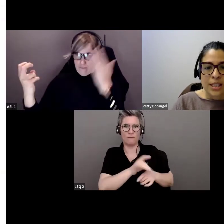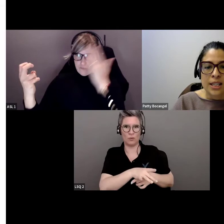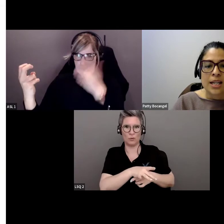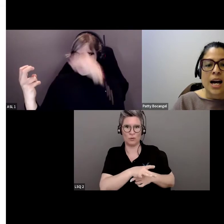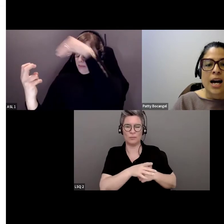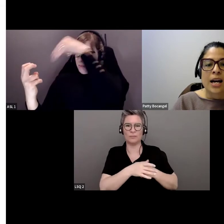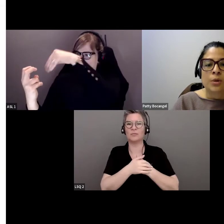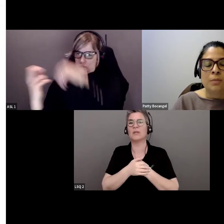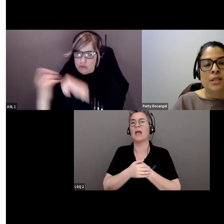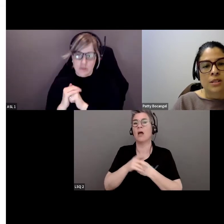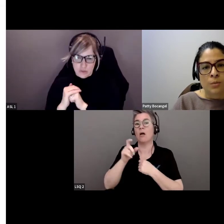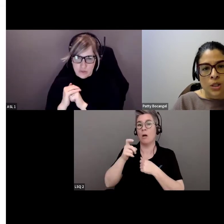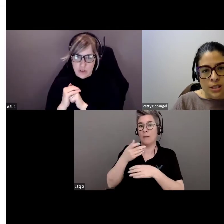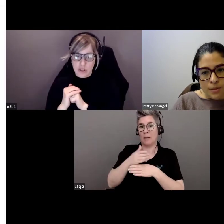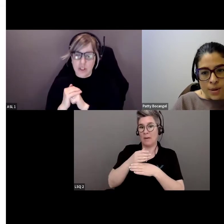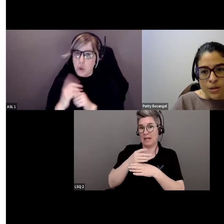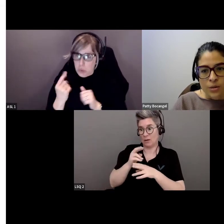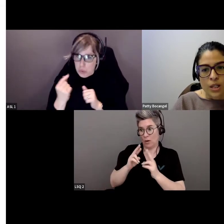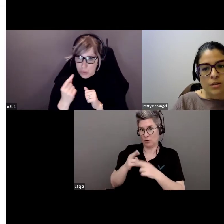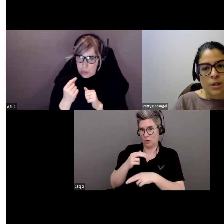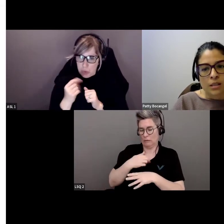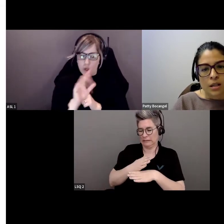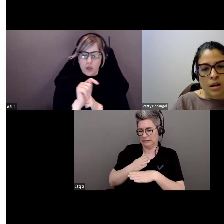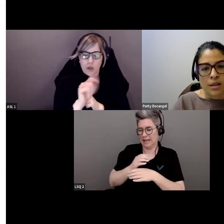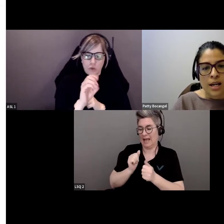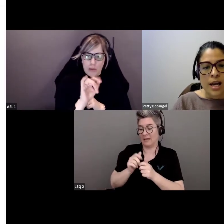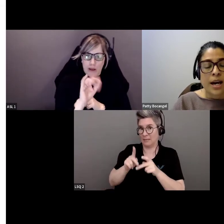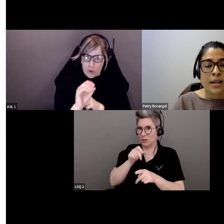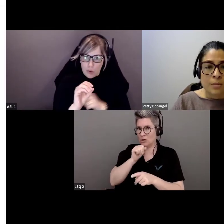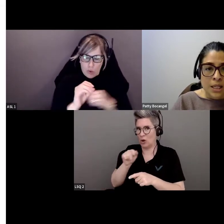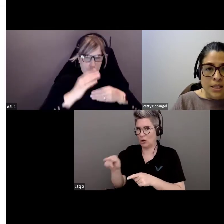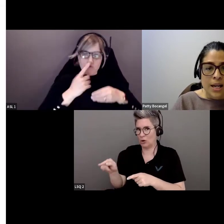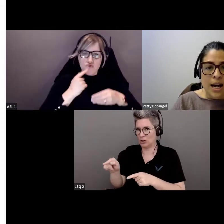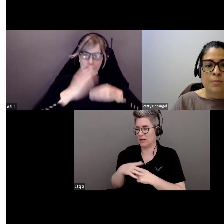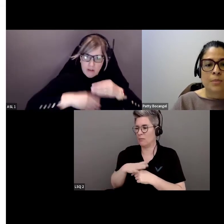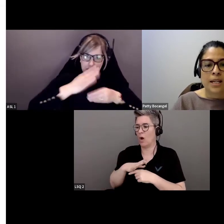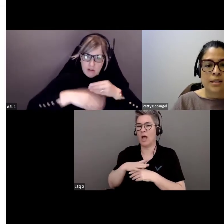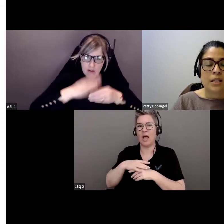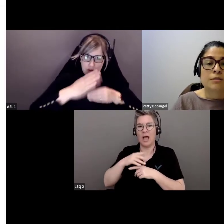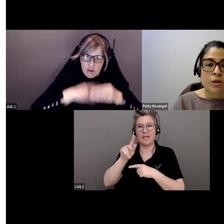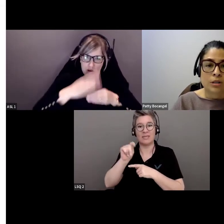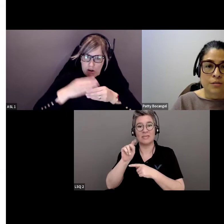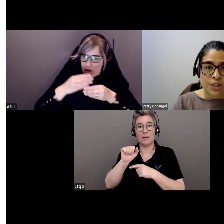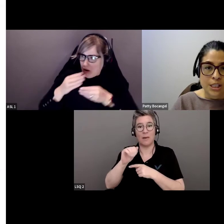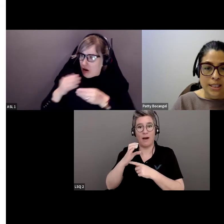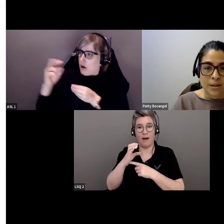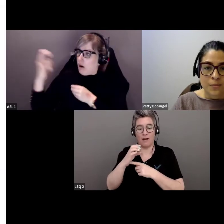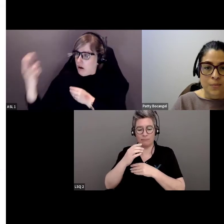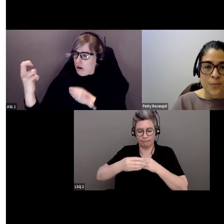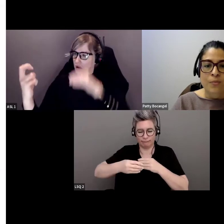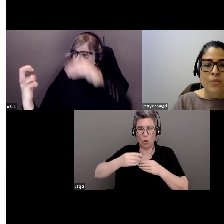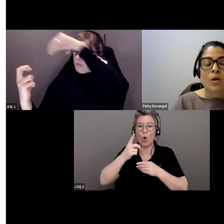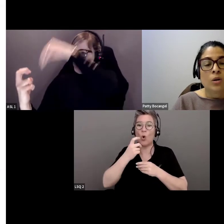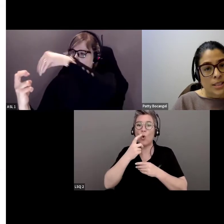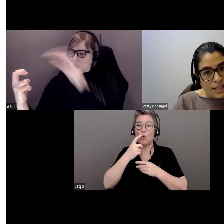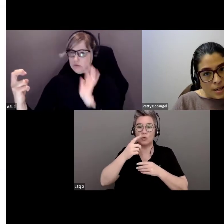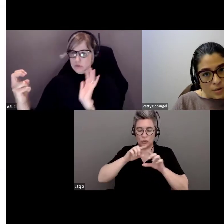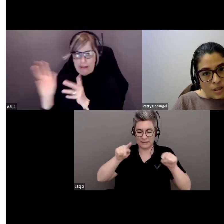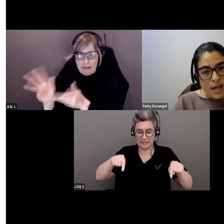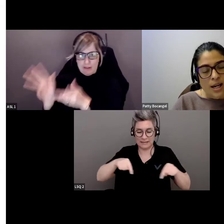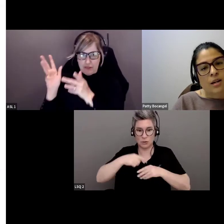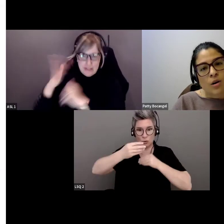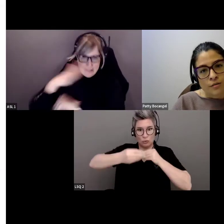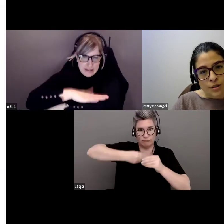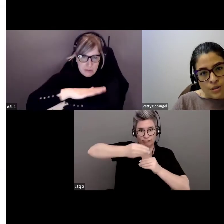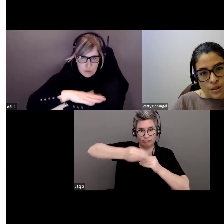En préparation pour ma réunion avec l'aîné, j'ai enveloppé le tabac dans un tissu rouge et je l'ai